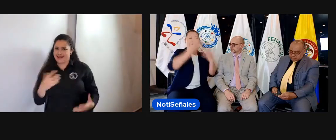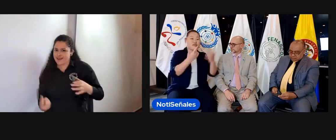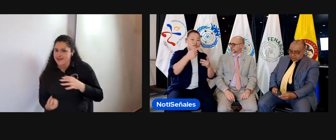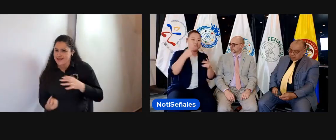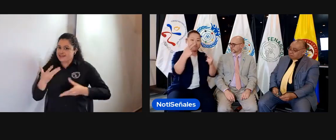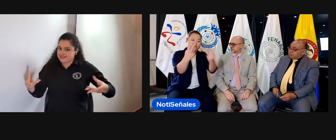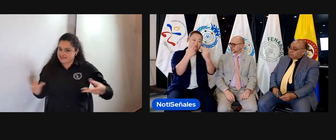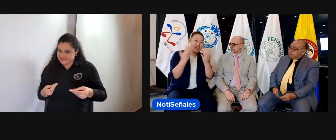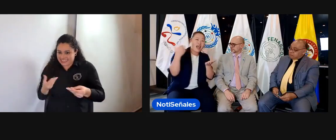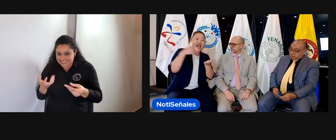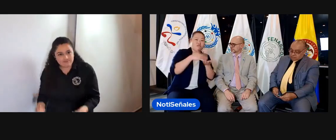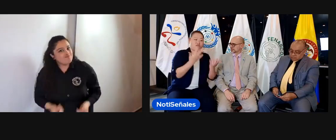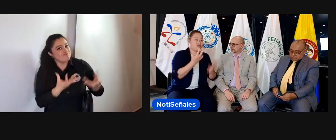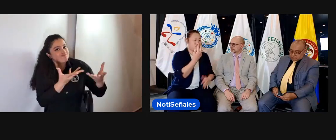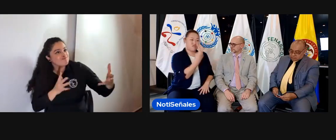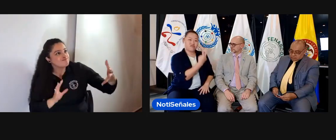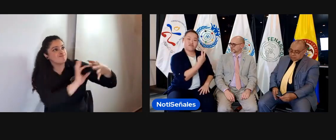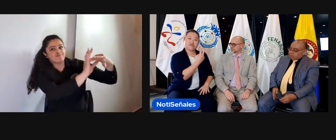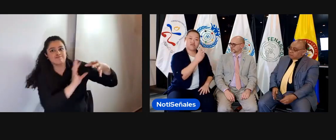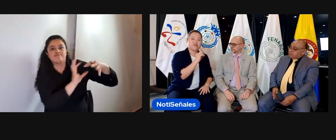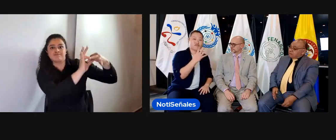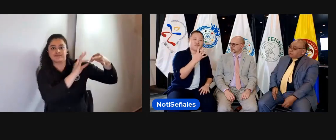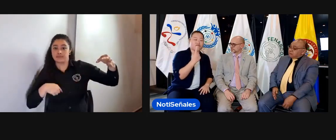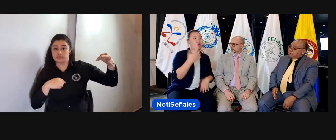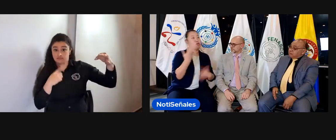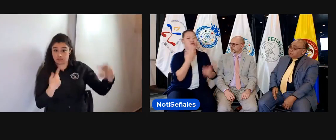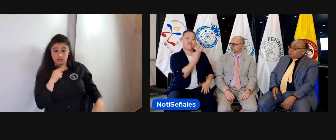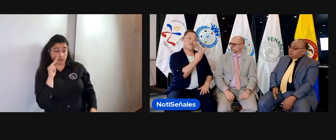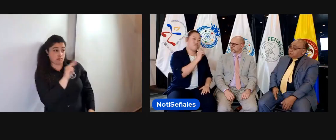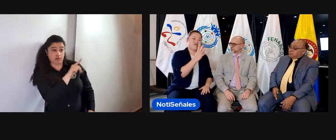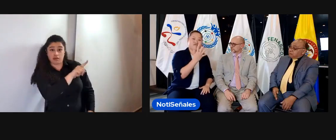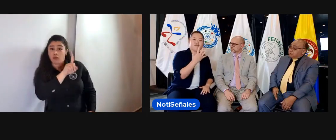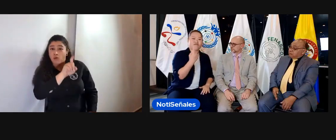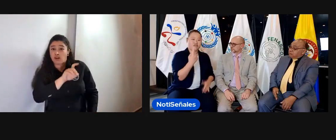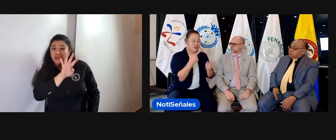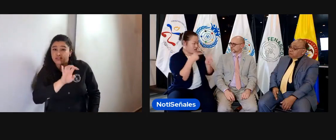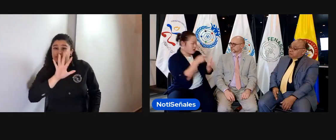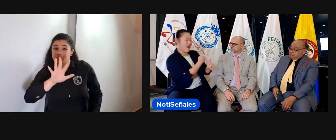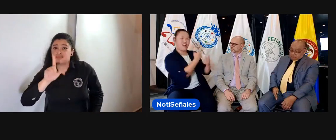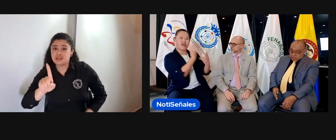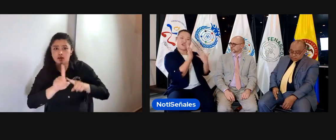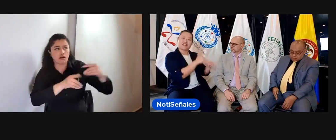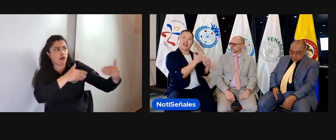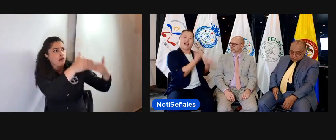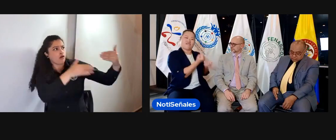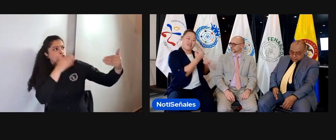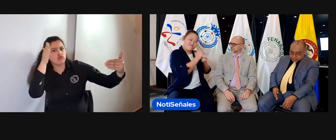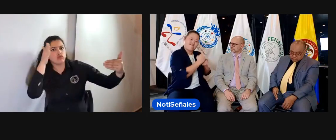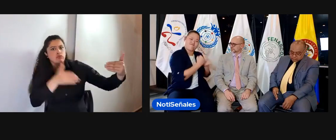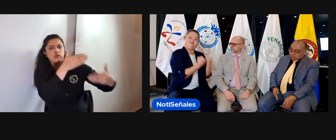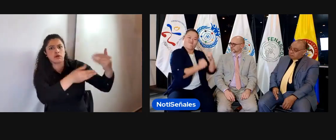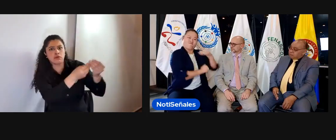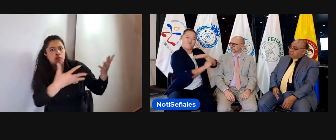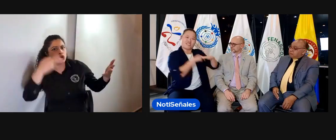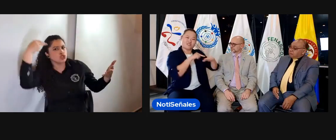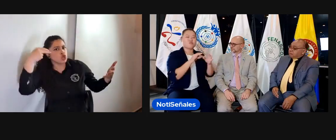Desde el 51 ellos están allí, nosotros estamos también para apoyar, no sé. Si ustedes pueden ver los años